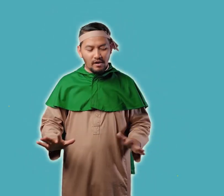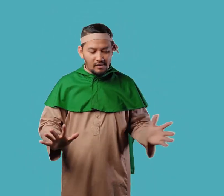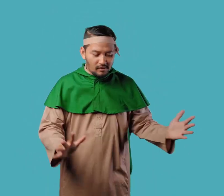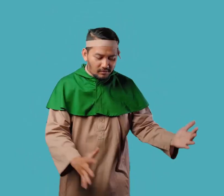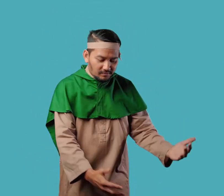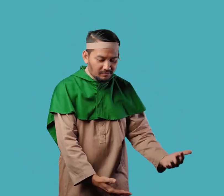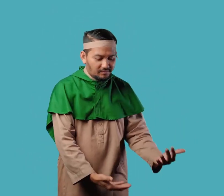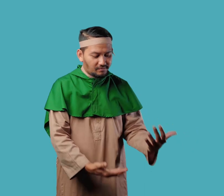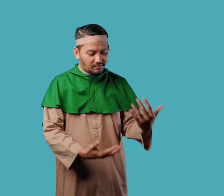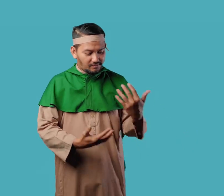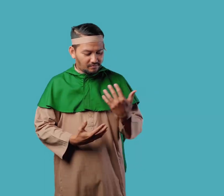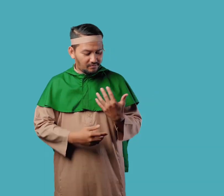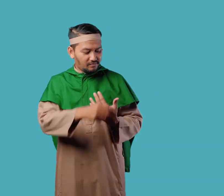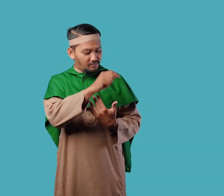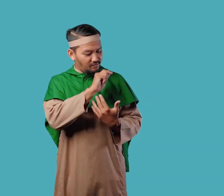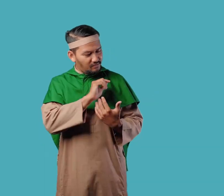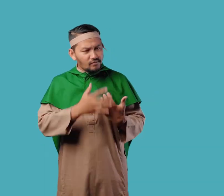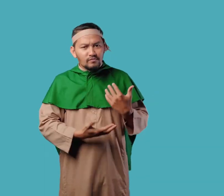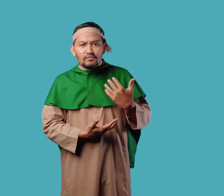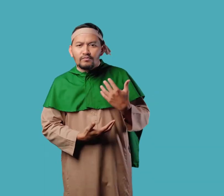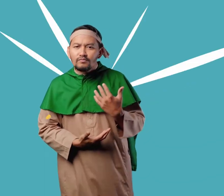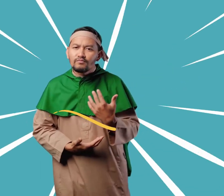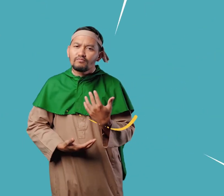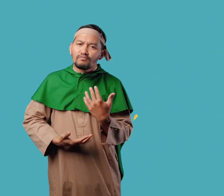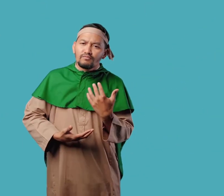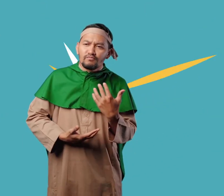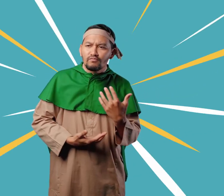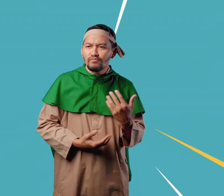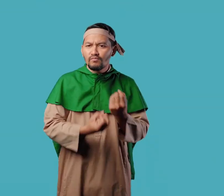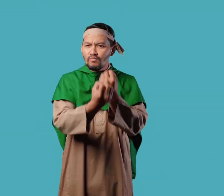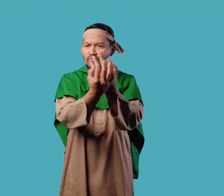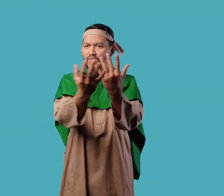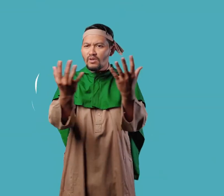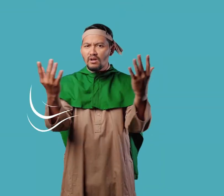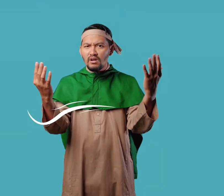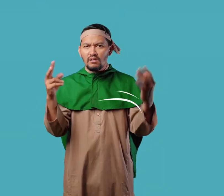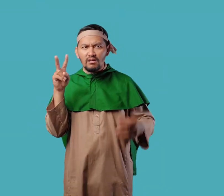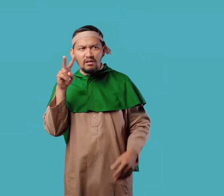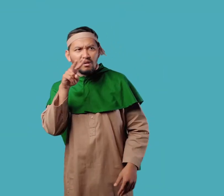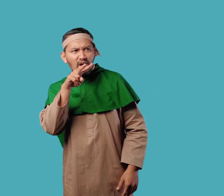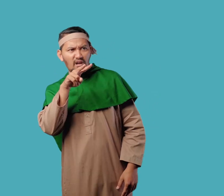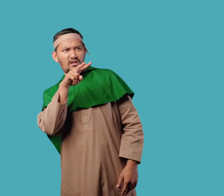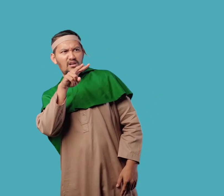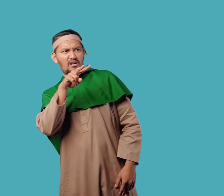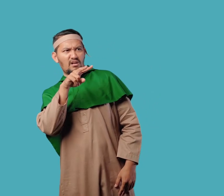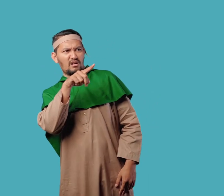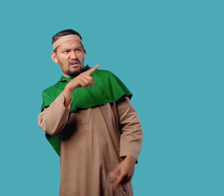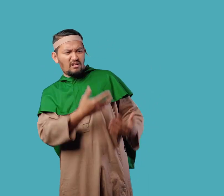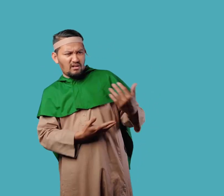Setelah melahirkan Nabi Isa Mariam membawa bayinya pulang Kepulangannya tersebut tidak disambut